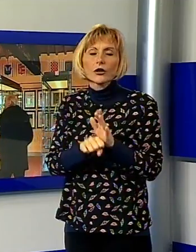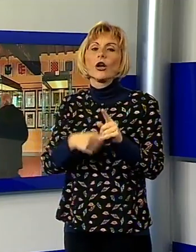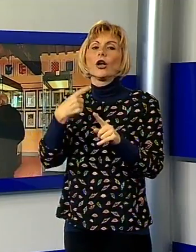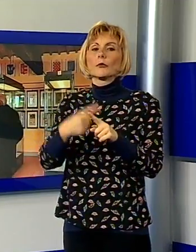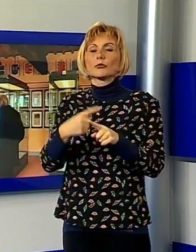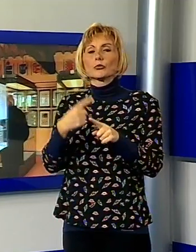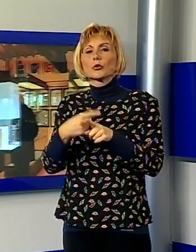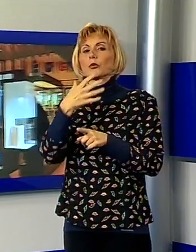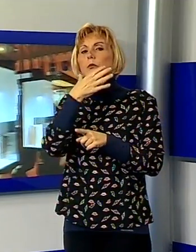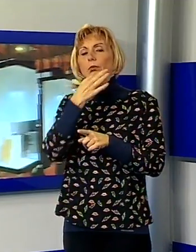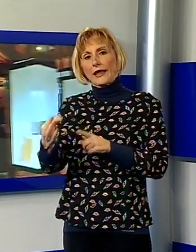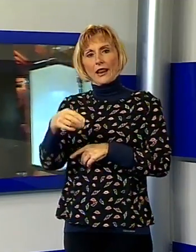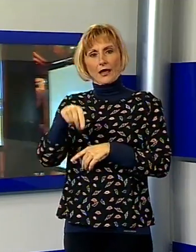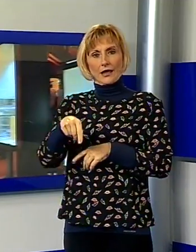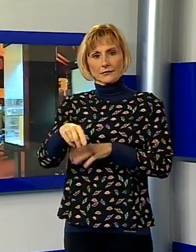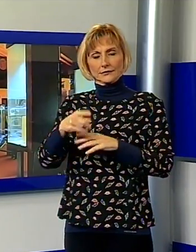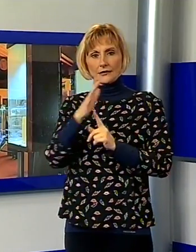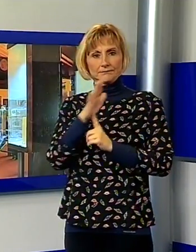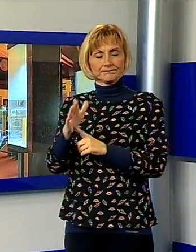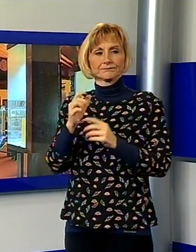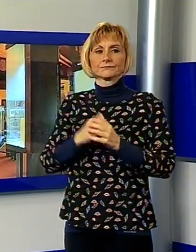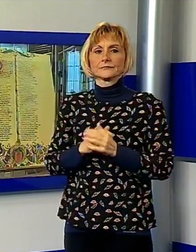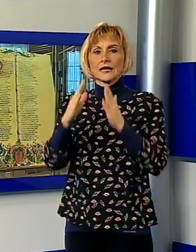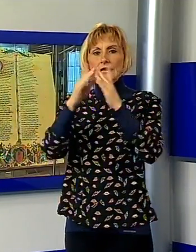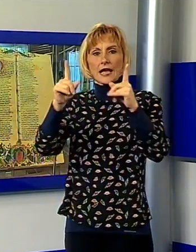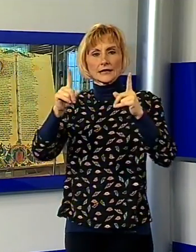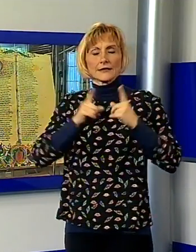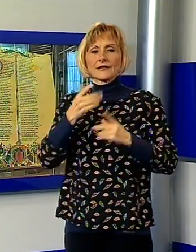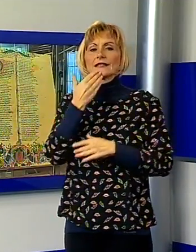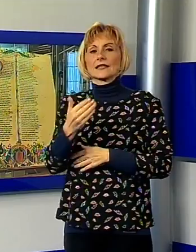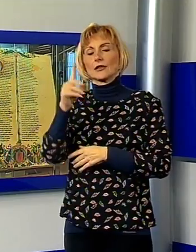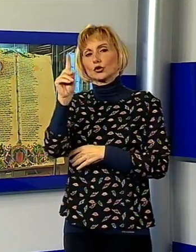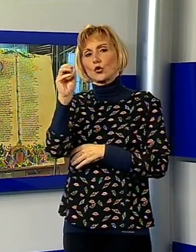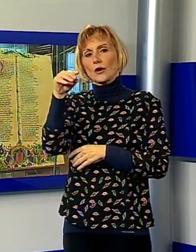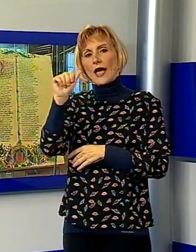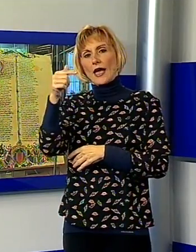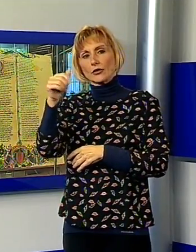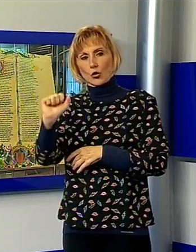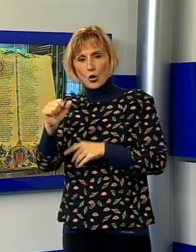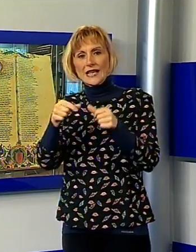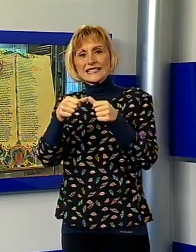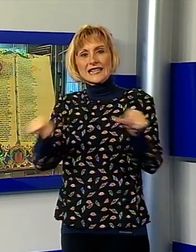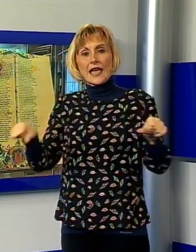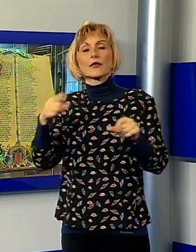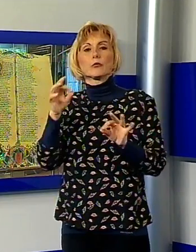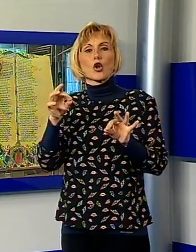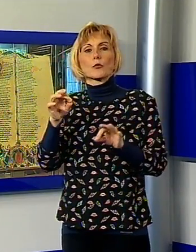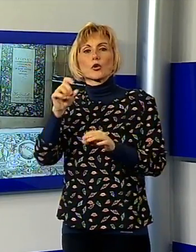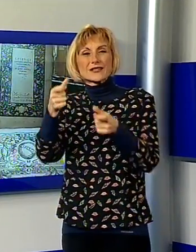loro straordinaria bellezza. Nella casermetta San Donato, sede del Museo della Zecca Lucchese, sono esposti infatti 80